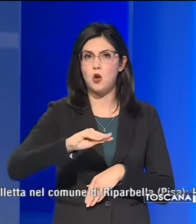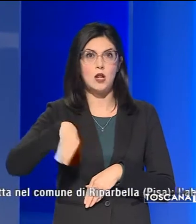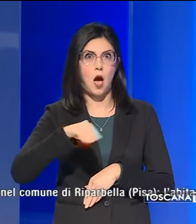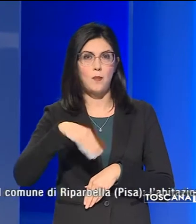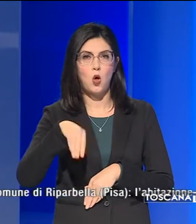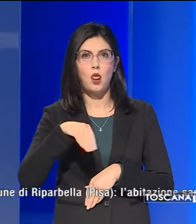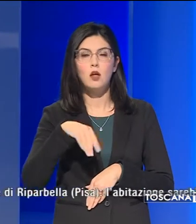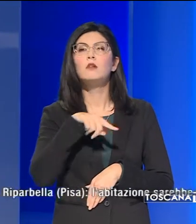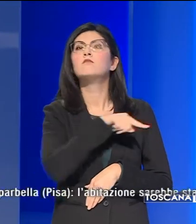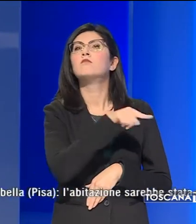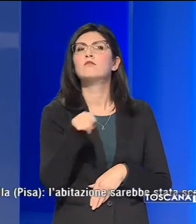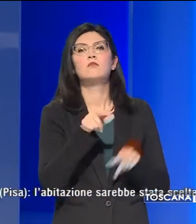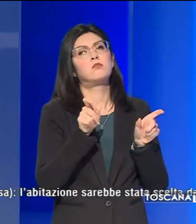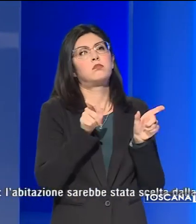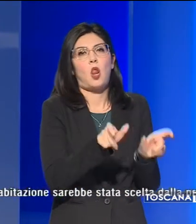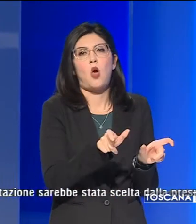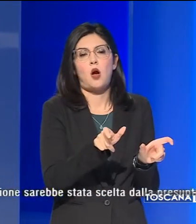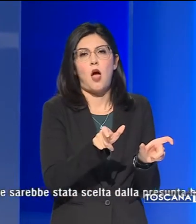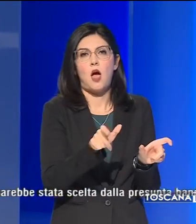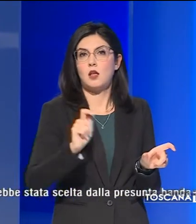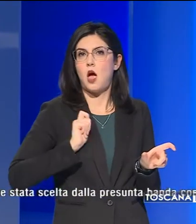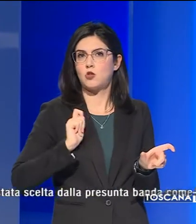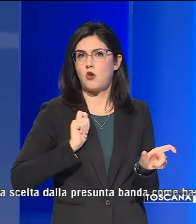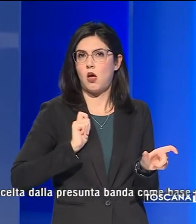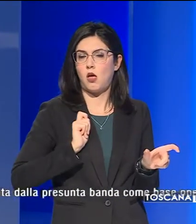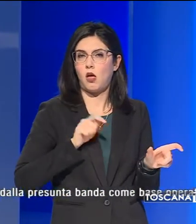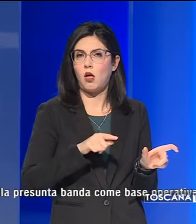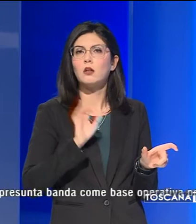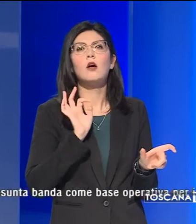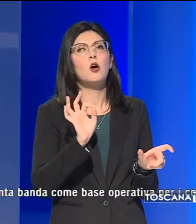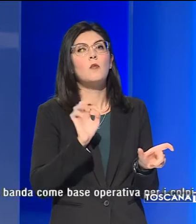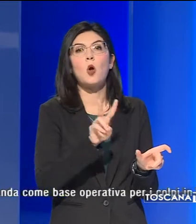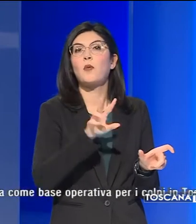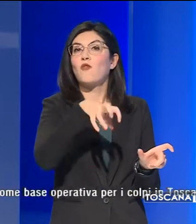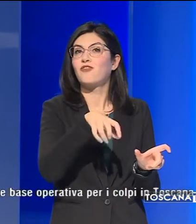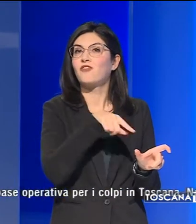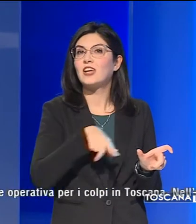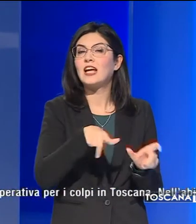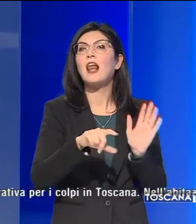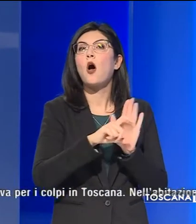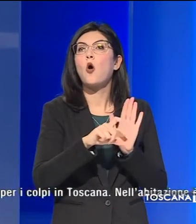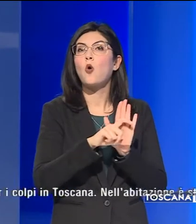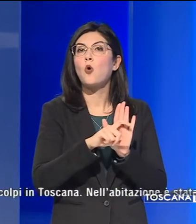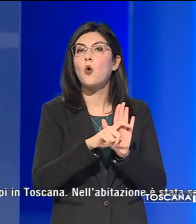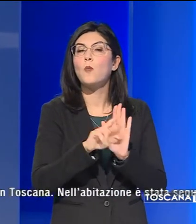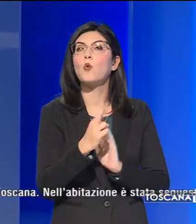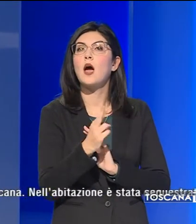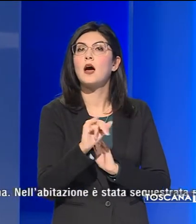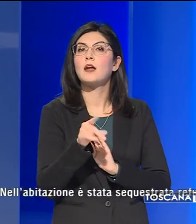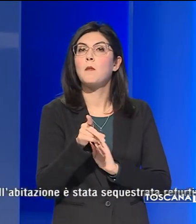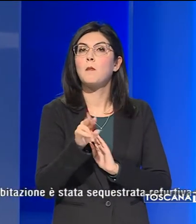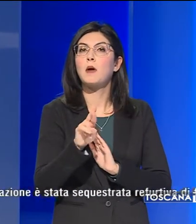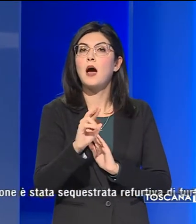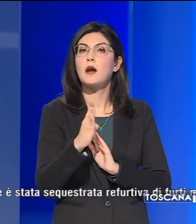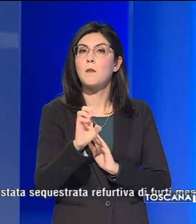Napoli, sono stati bloccati dai militari che hanno fatto irruzione in una villetta nel comune di Riparbella